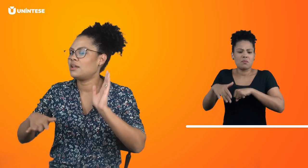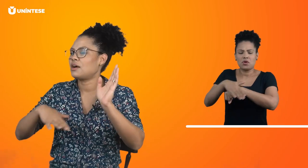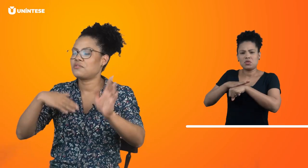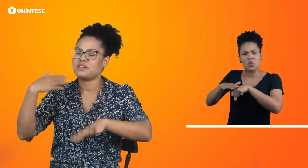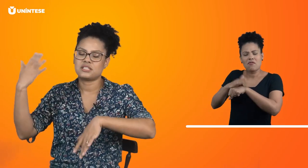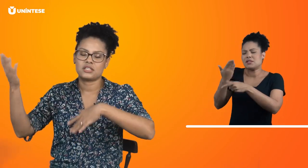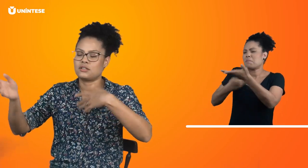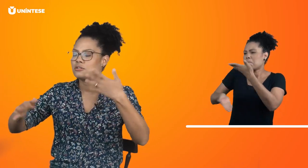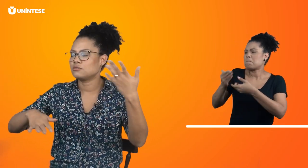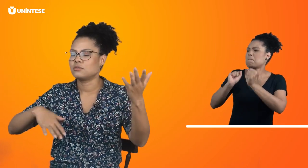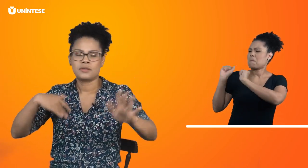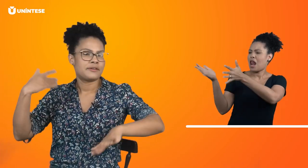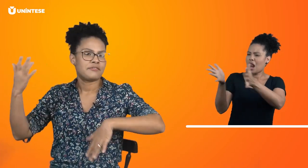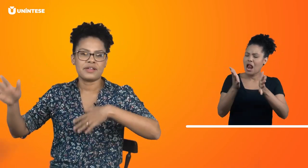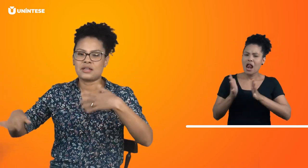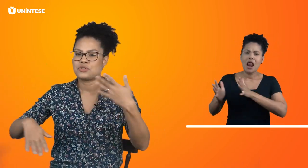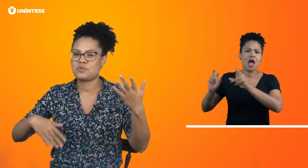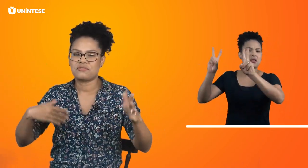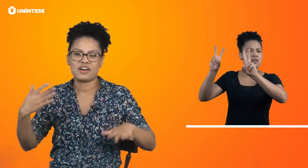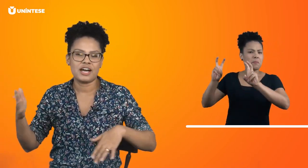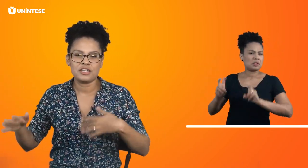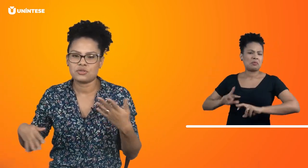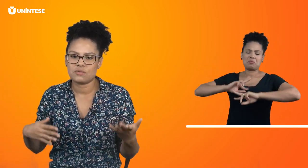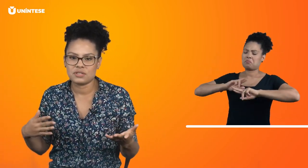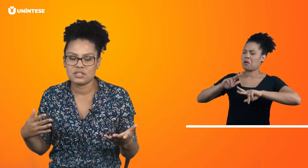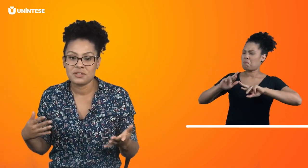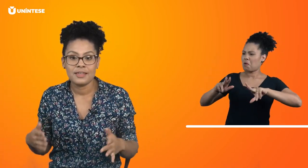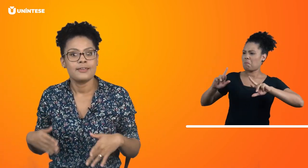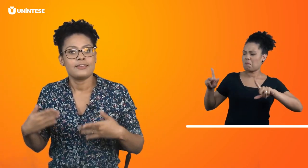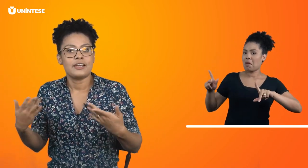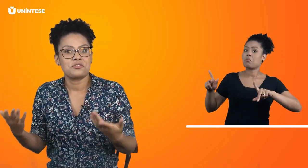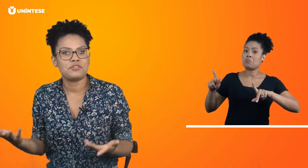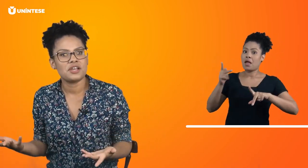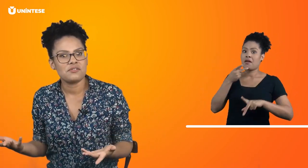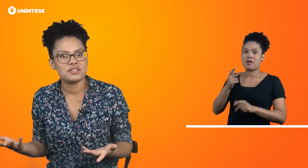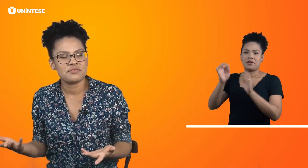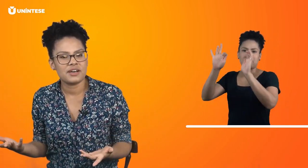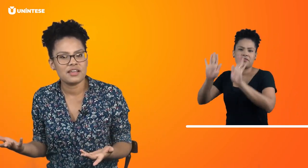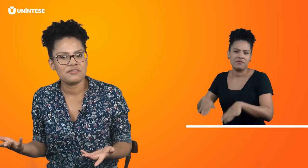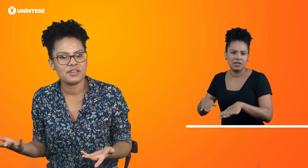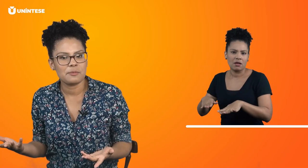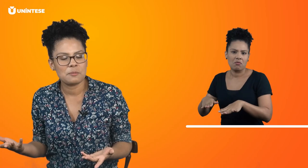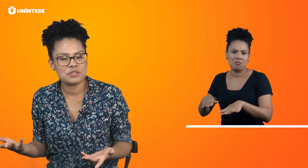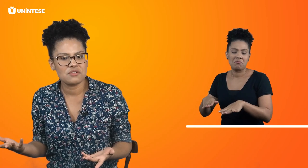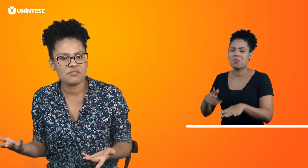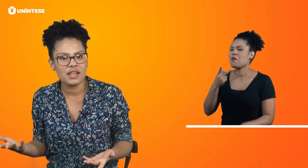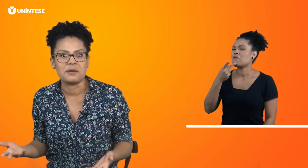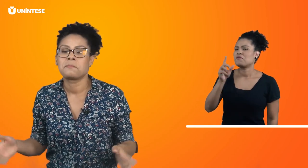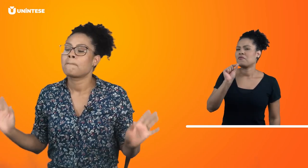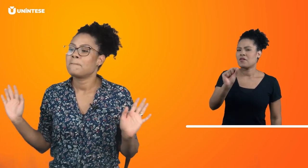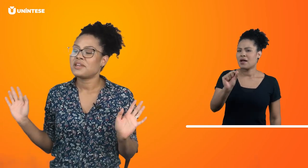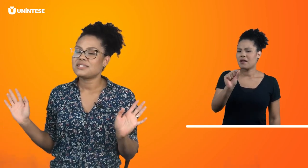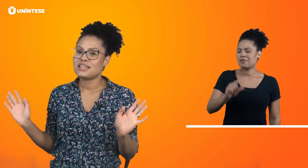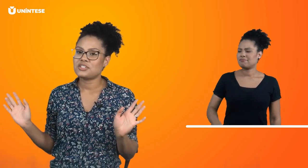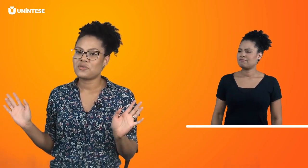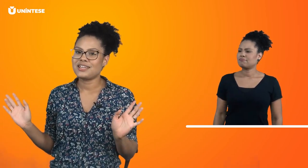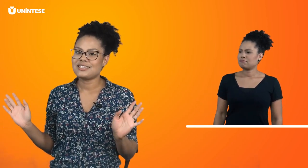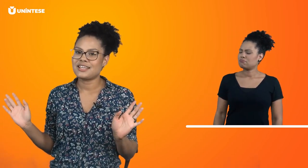lá conversando, falaram sobre várias coisas. E aí, no final, você vai virar para a pessoa e falar Prazer em te conhecer.